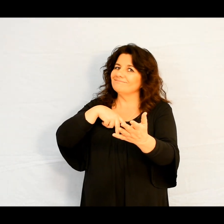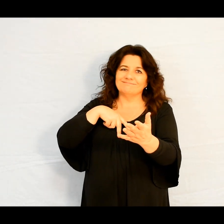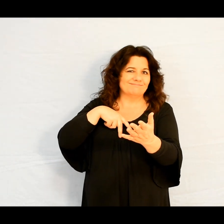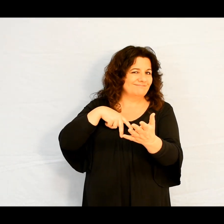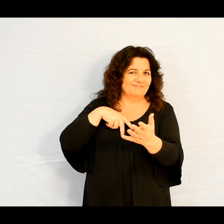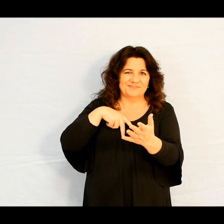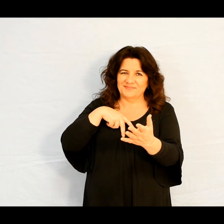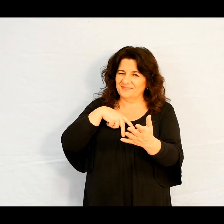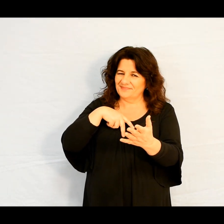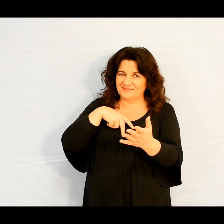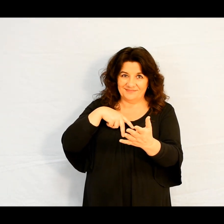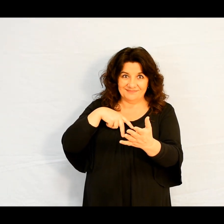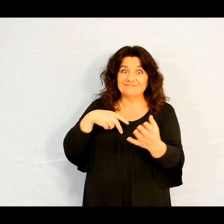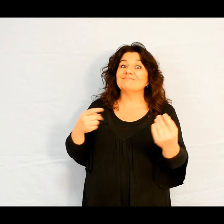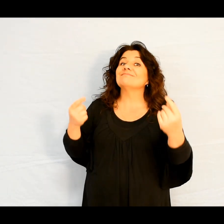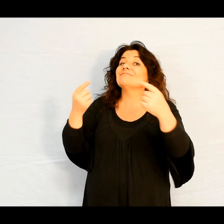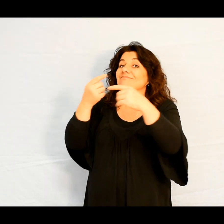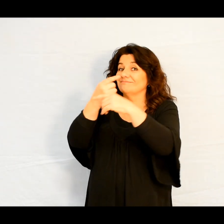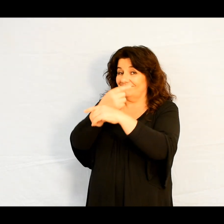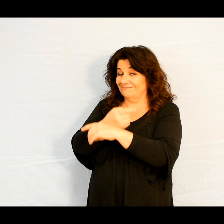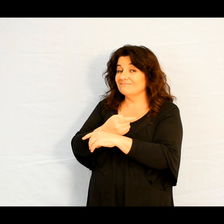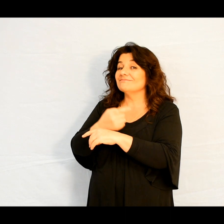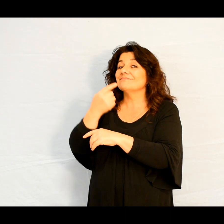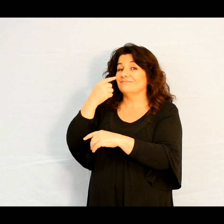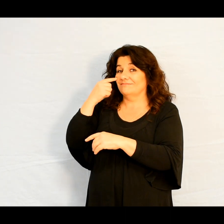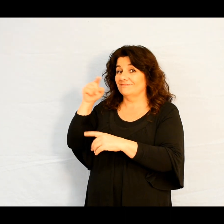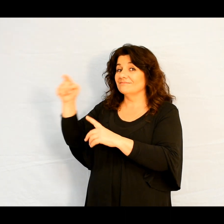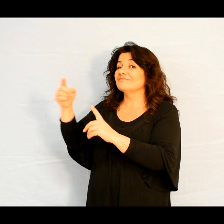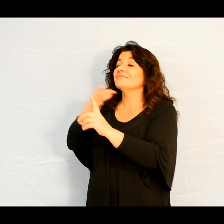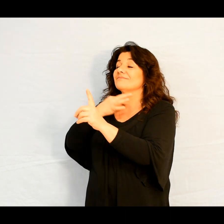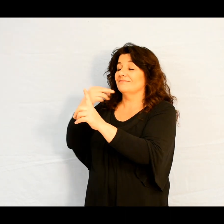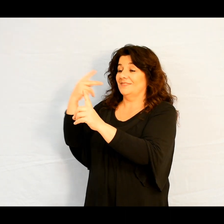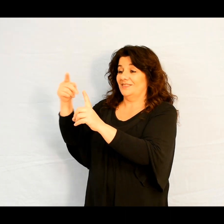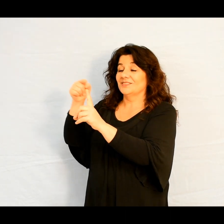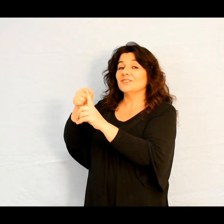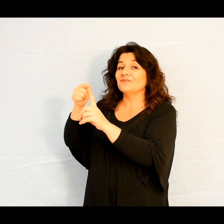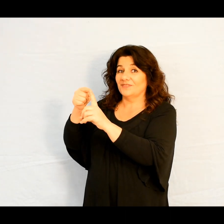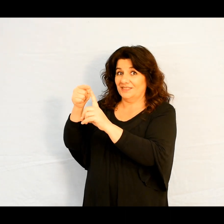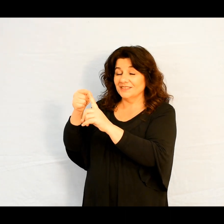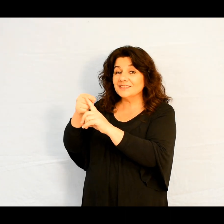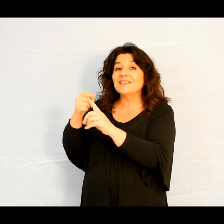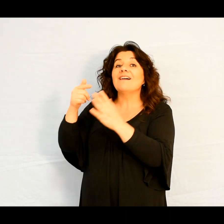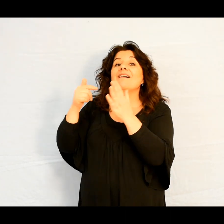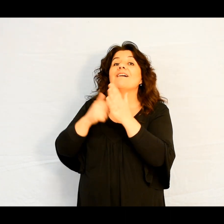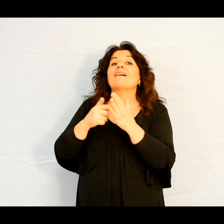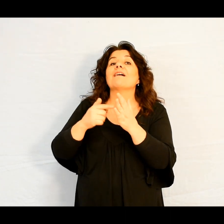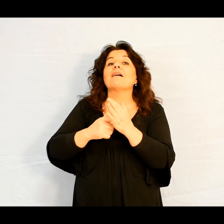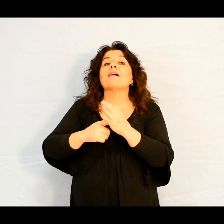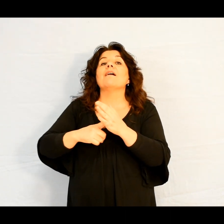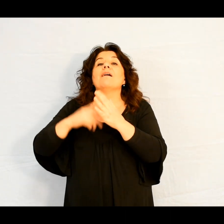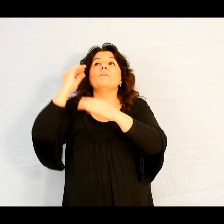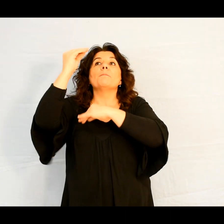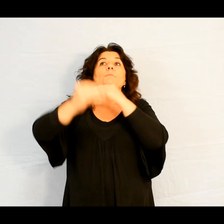A l'inverse, au moment d'introduire le premier-né dans le monde à venir,